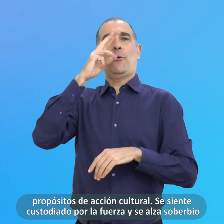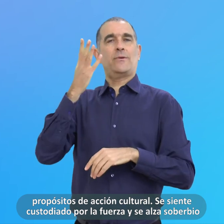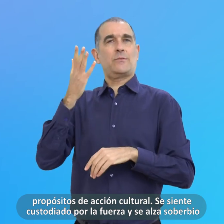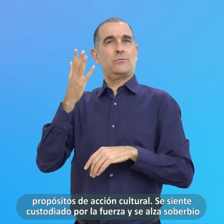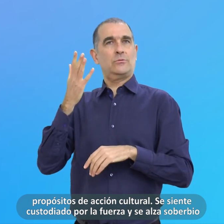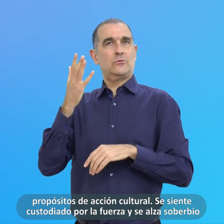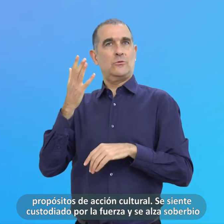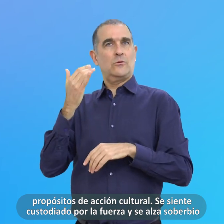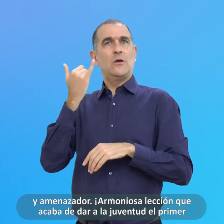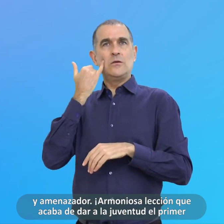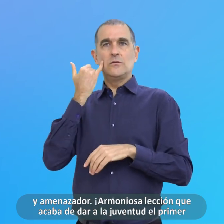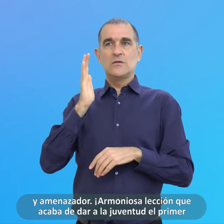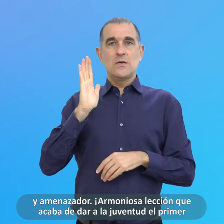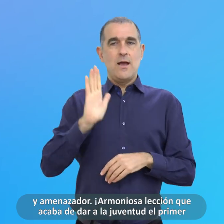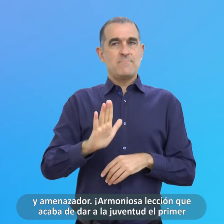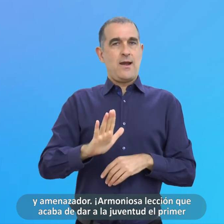Y Amenazador